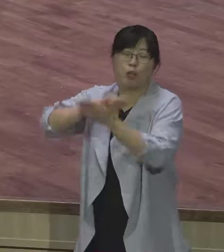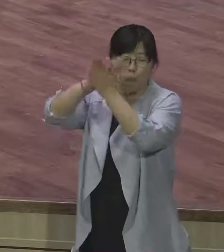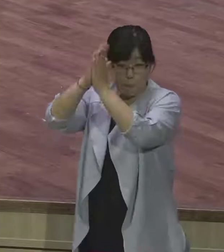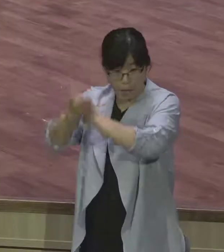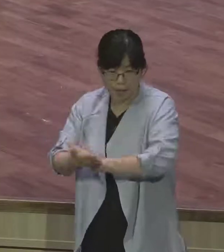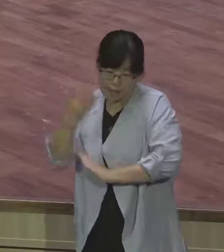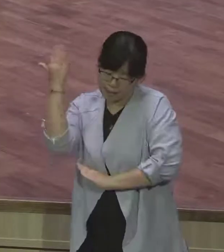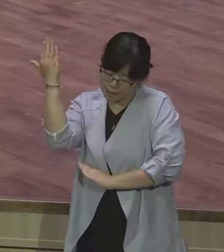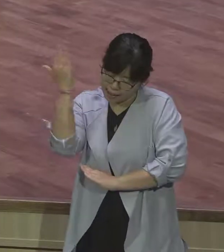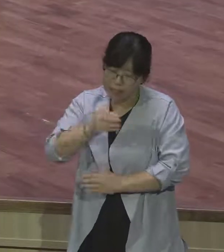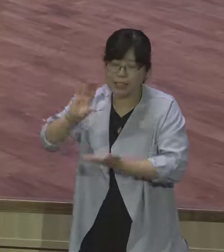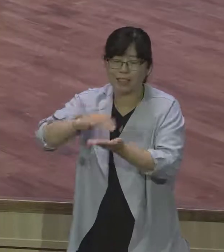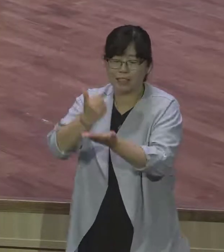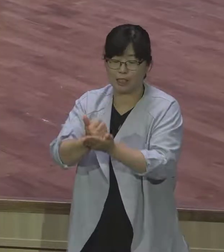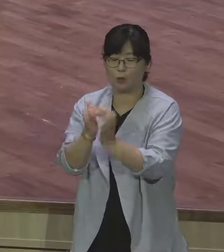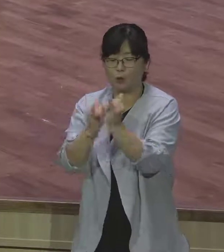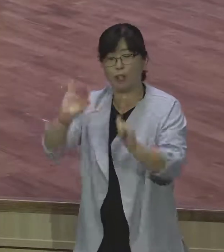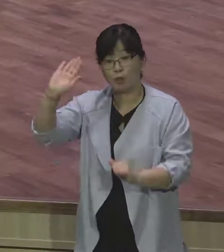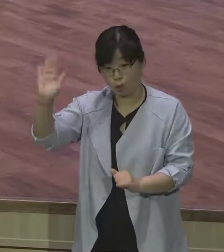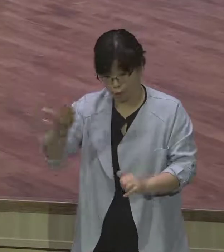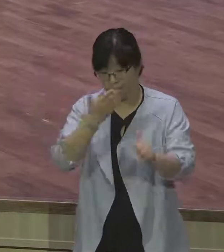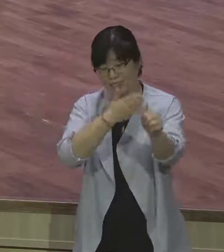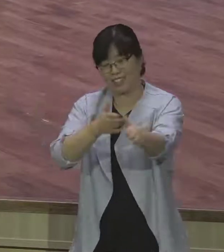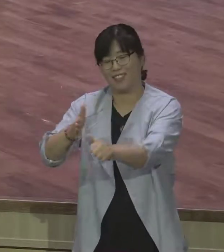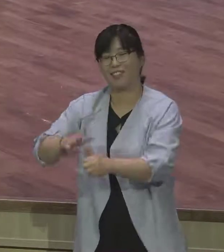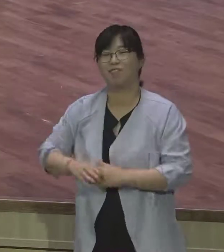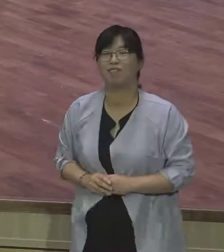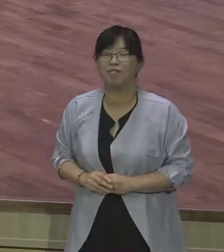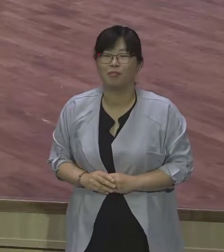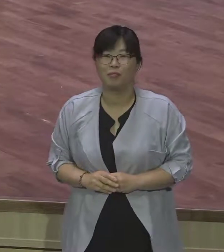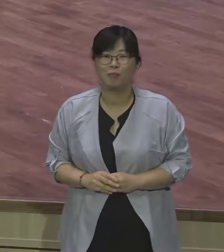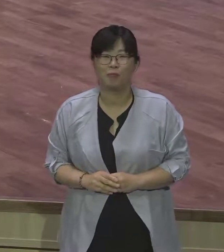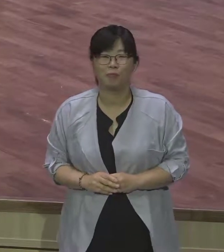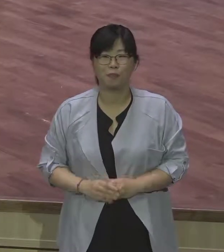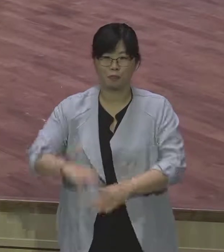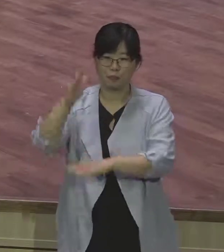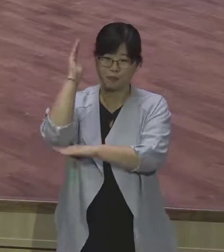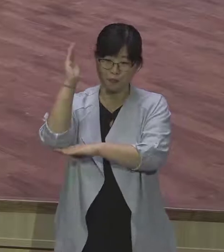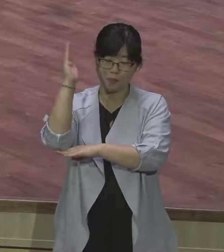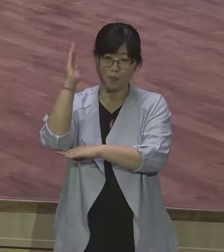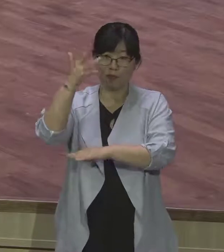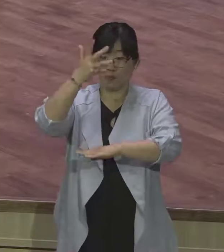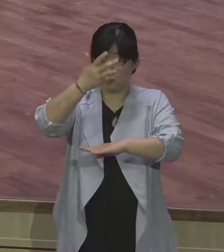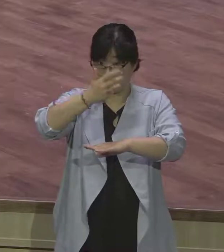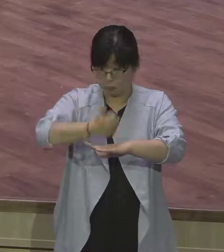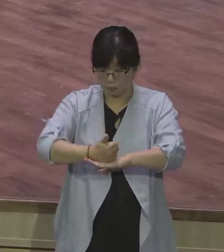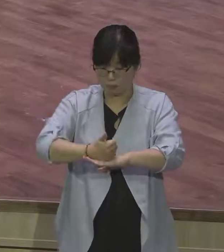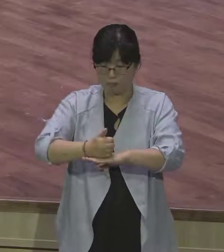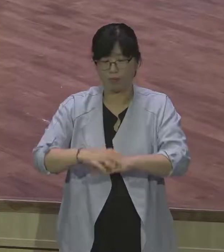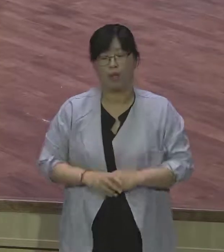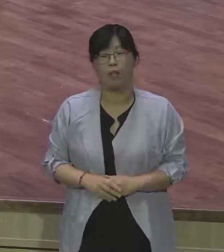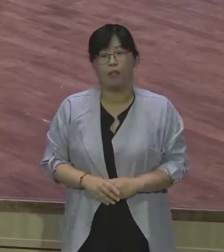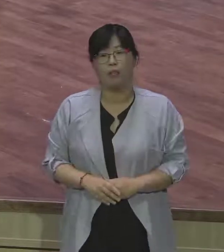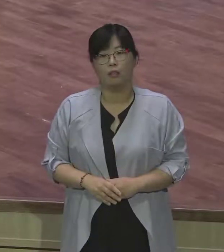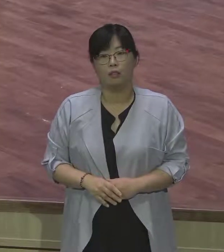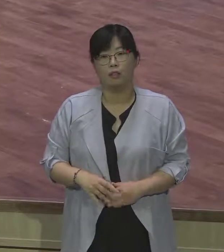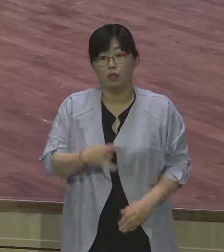결론입니다 중국 내지 성교의 아버지라고 부르는 허드슨 테일이라는